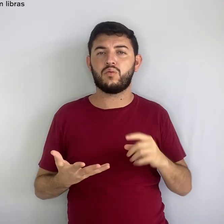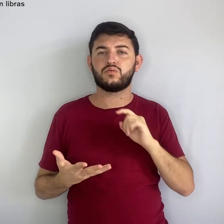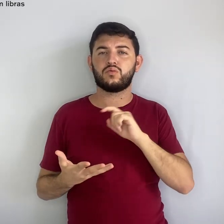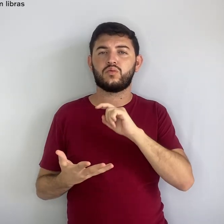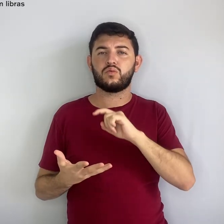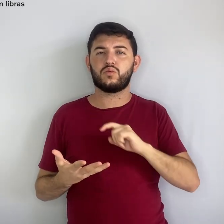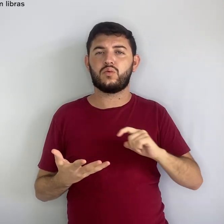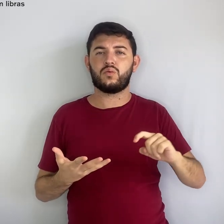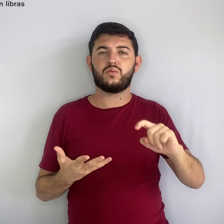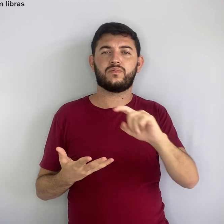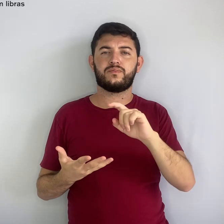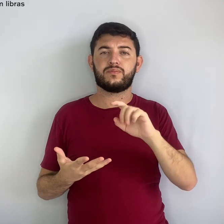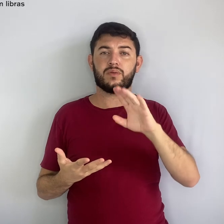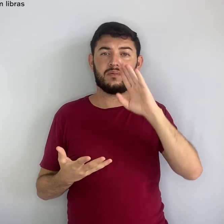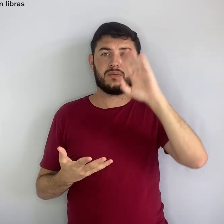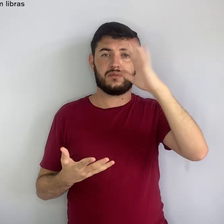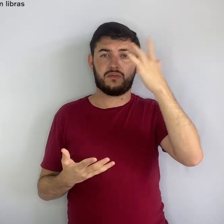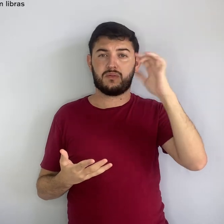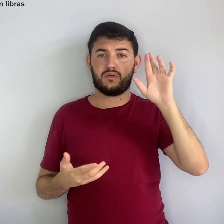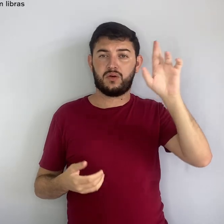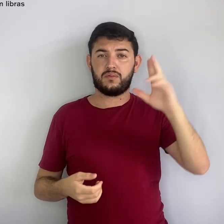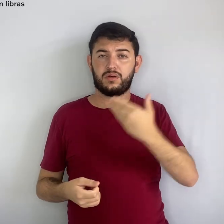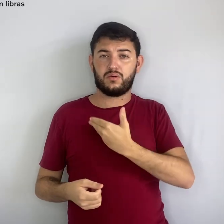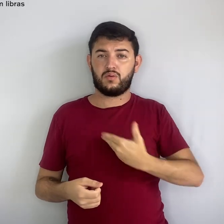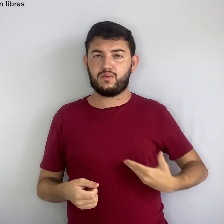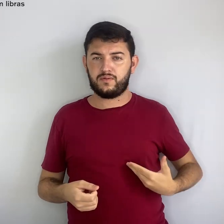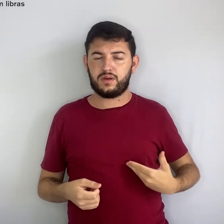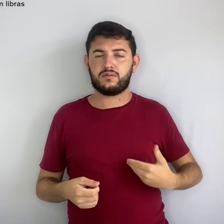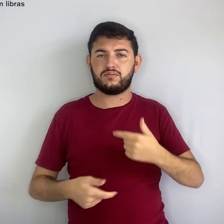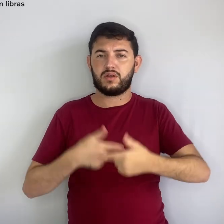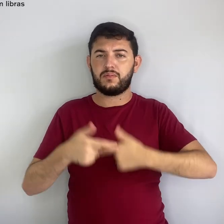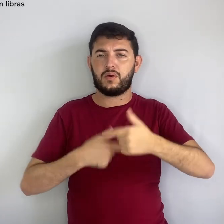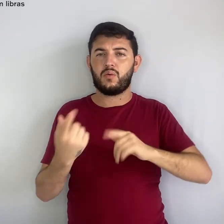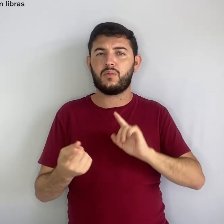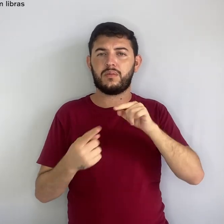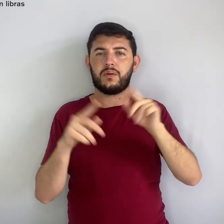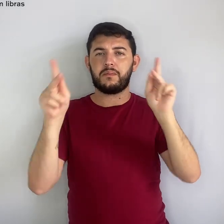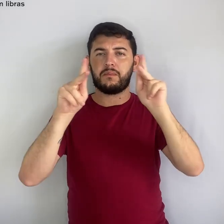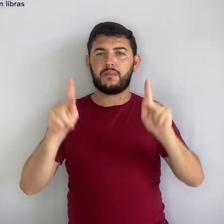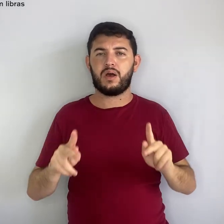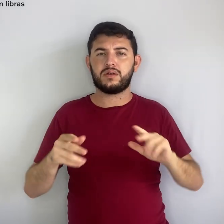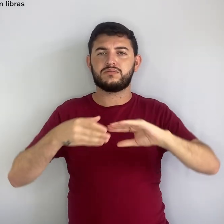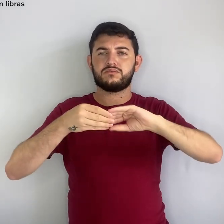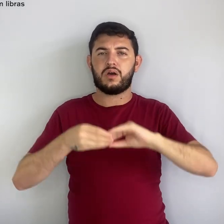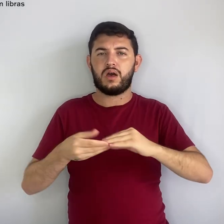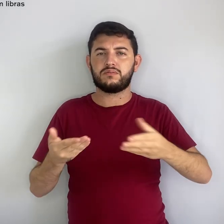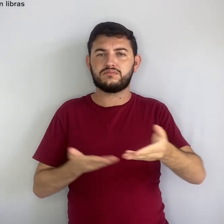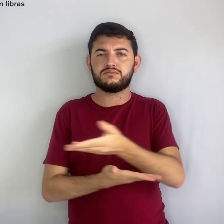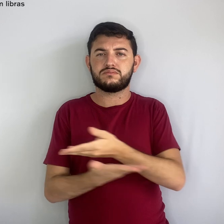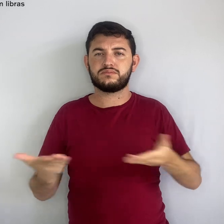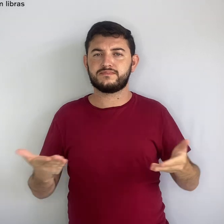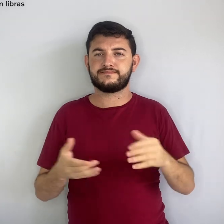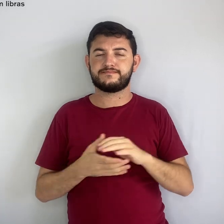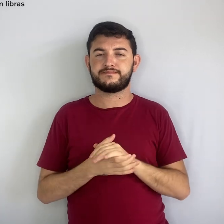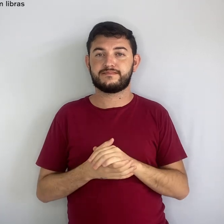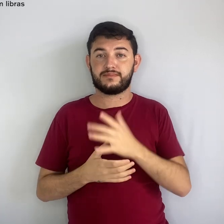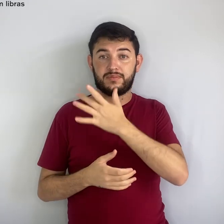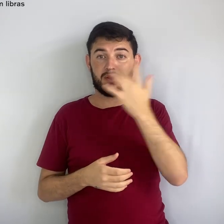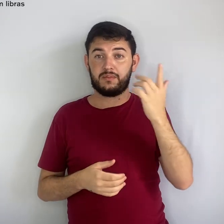conflitos. Um manifesto pela cultura de paz, redigido por pessoas que ganharam o prêmio Nobel